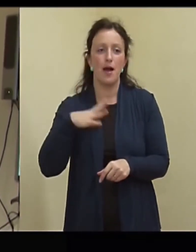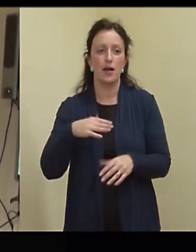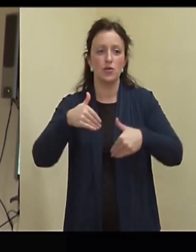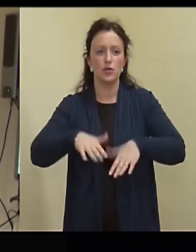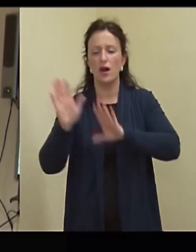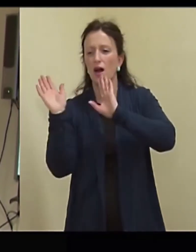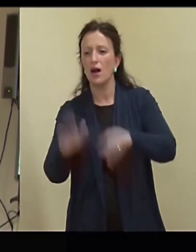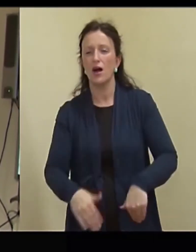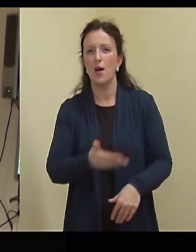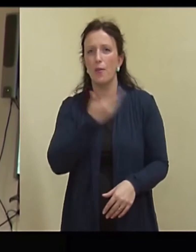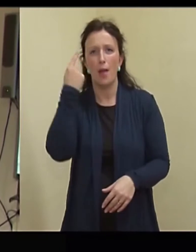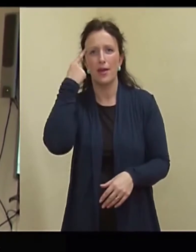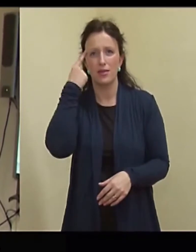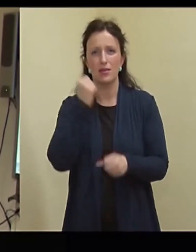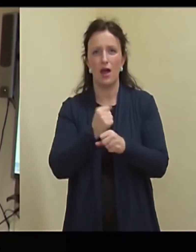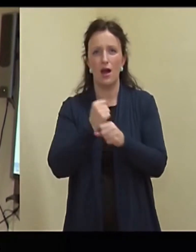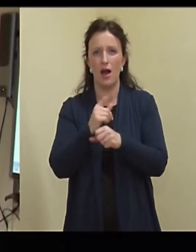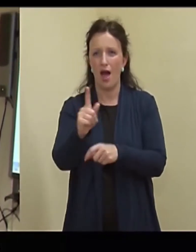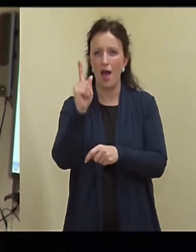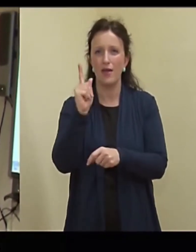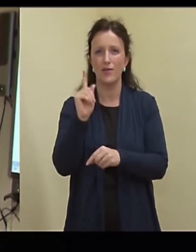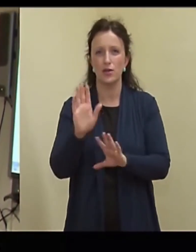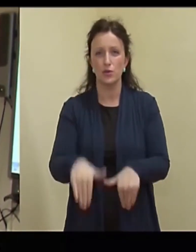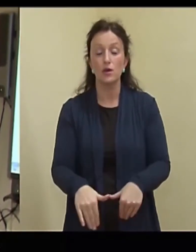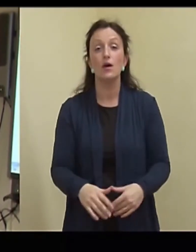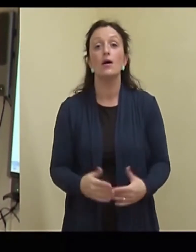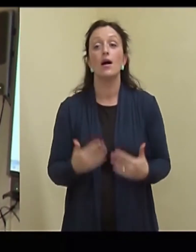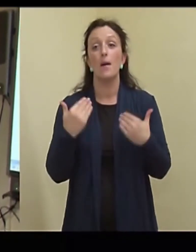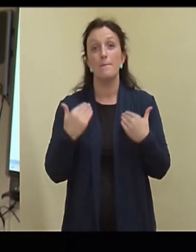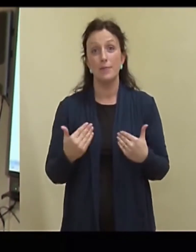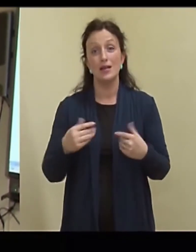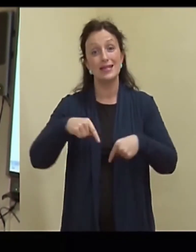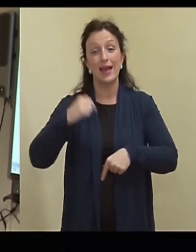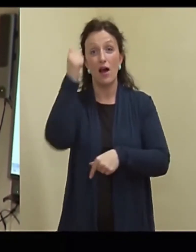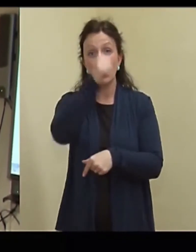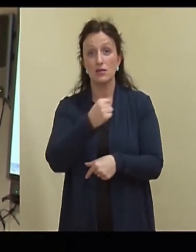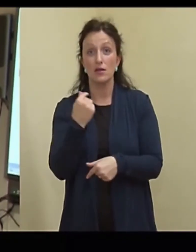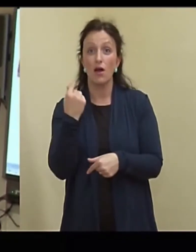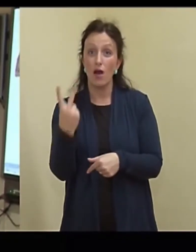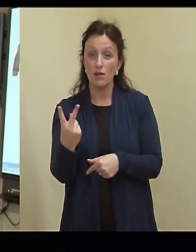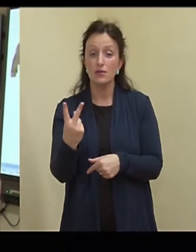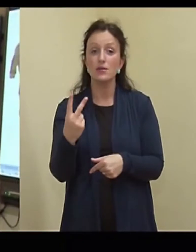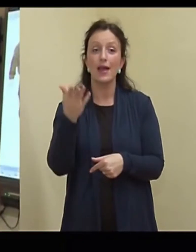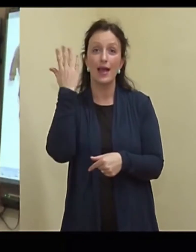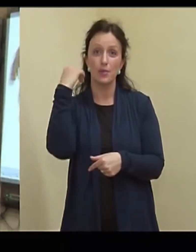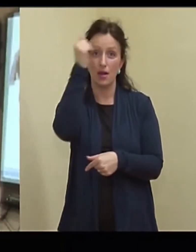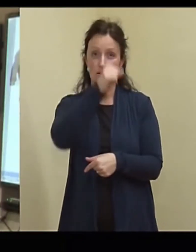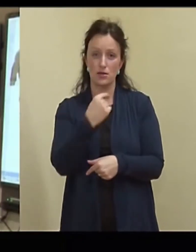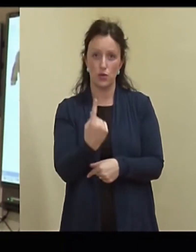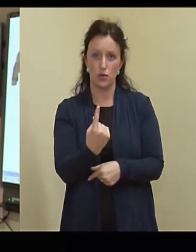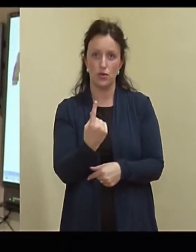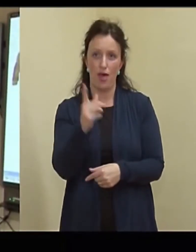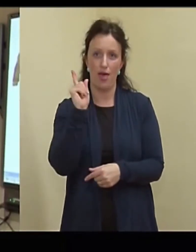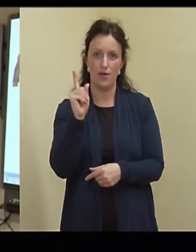noh, see ei ole mõistlik tegevus. Ja tänaseks jah on jäänud, see aasta on kaks, eelmine aasta oli üks pommi ähvardus koolil, et see tase on alla läinud.